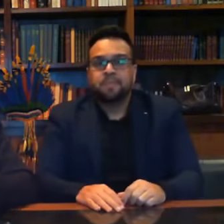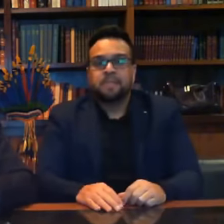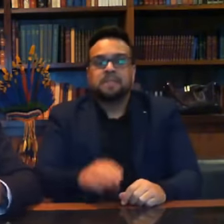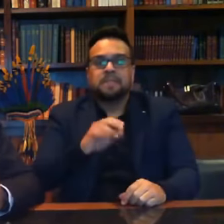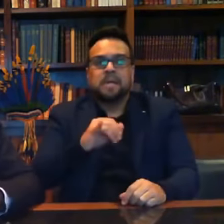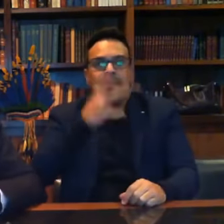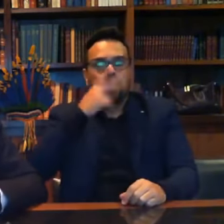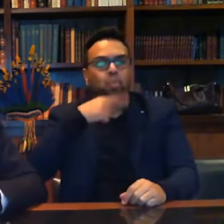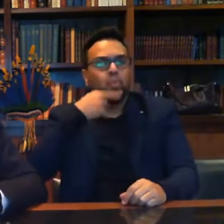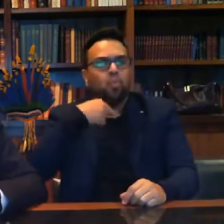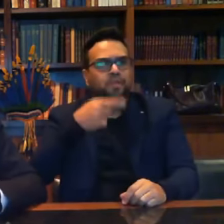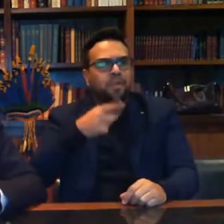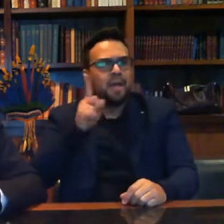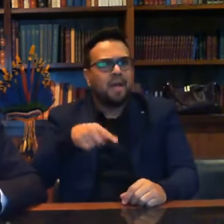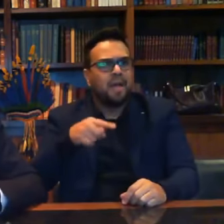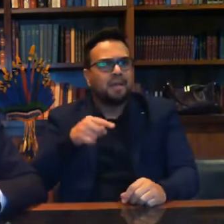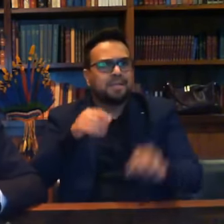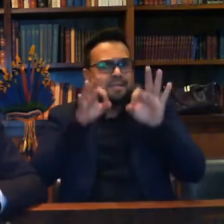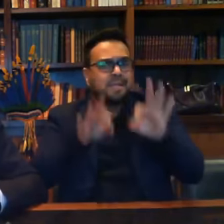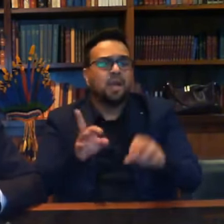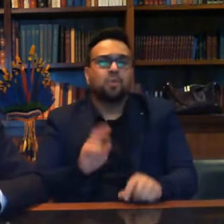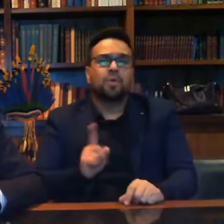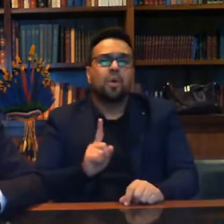ou não, e diziam os deputados que votaram contra.